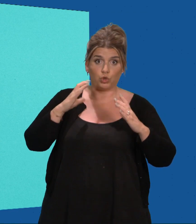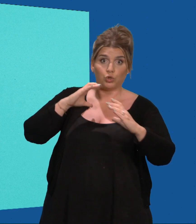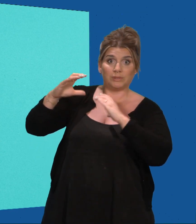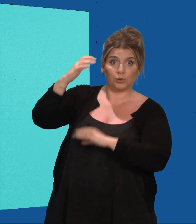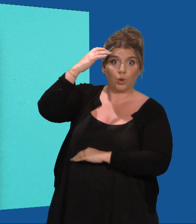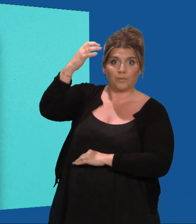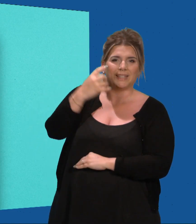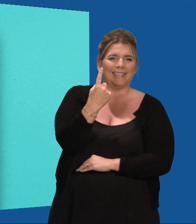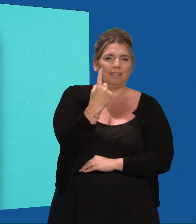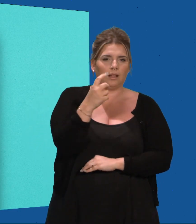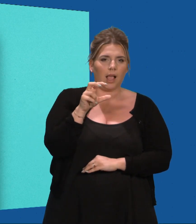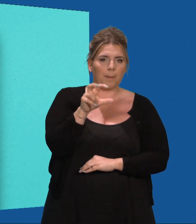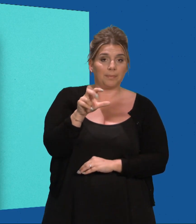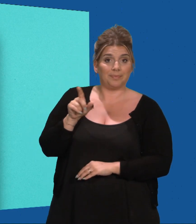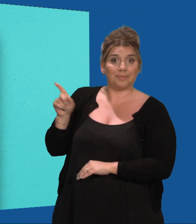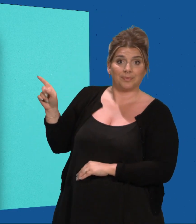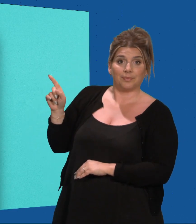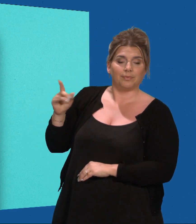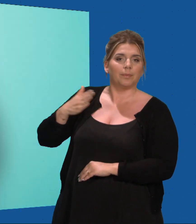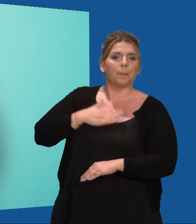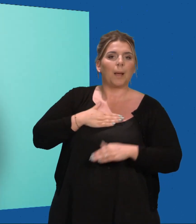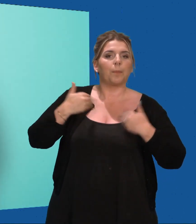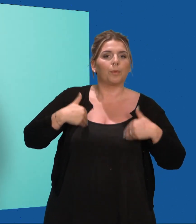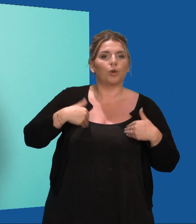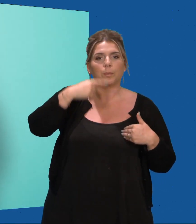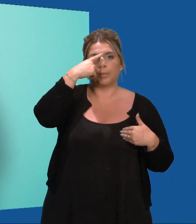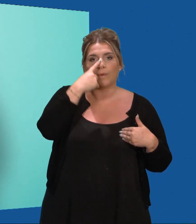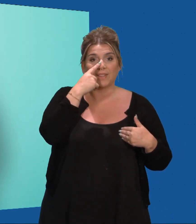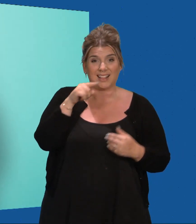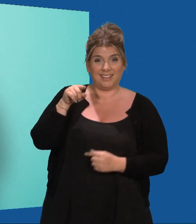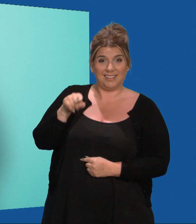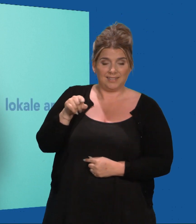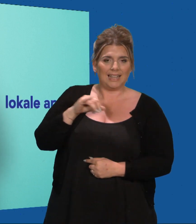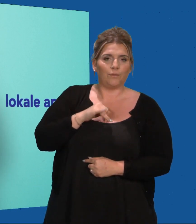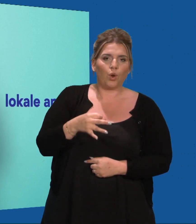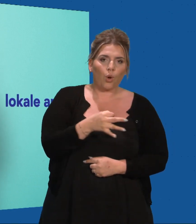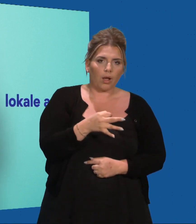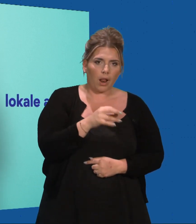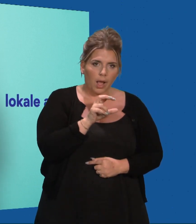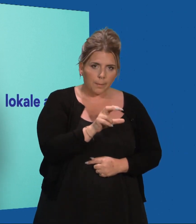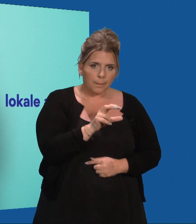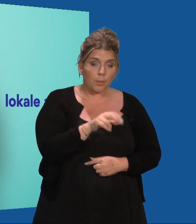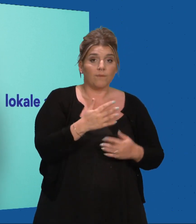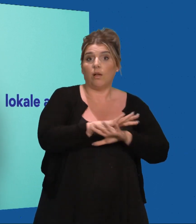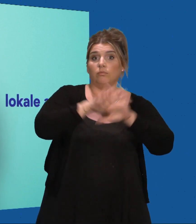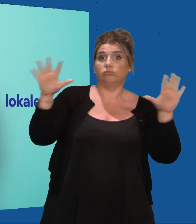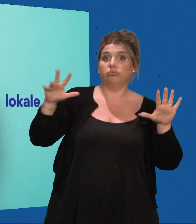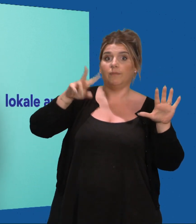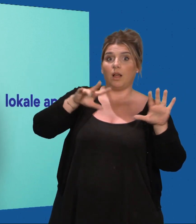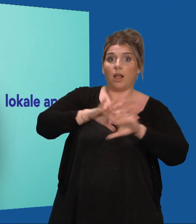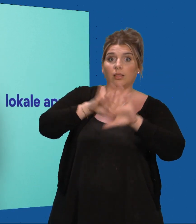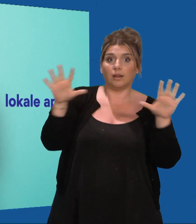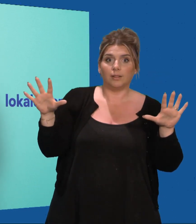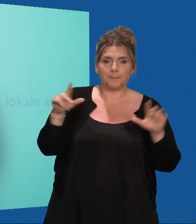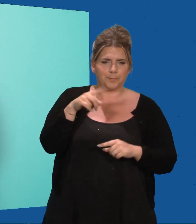onder andere via de apps van Mijn Burgerprofiel. Mijn Burgerprofiel heeft zowel lokale apps als een app voor